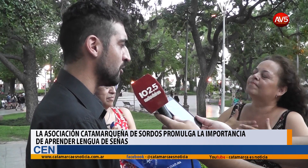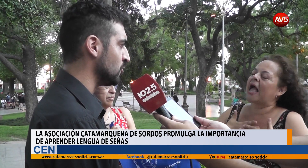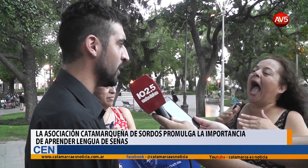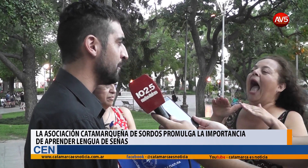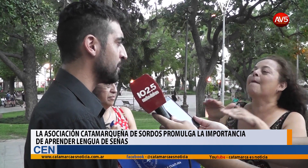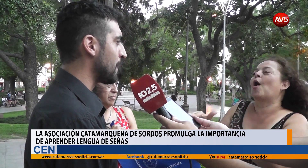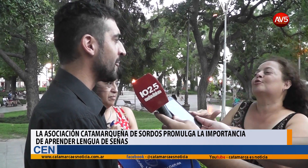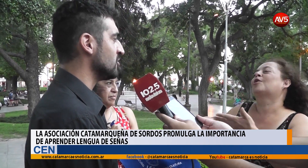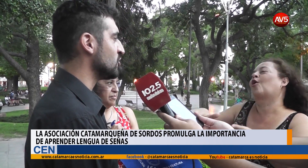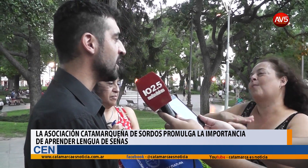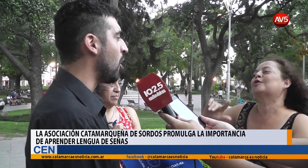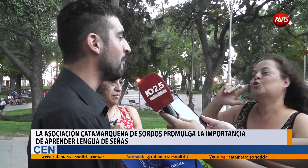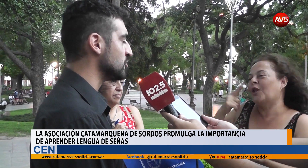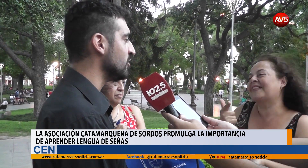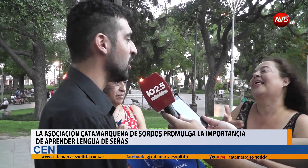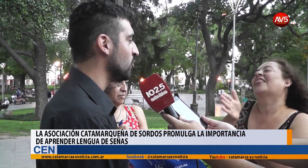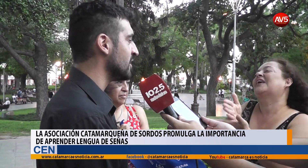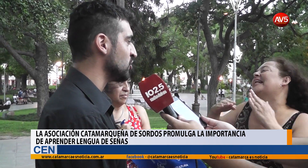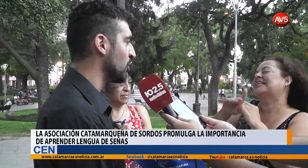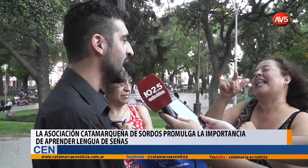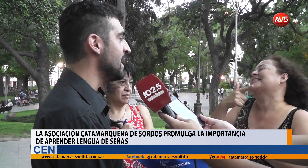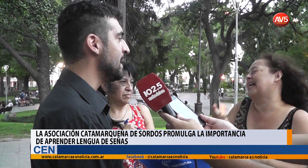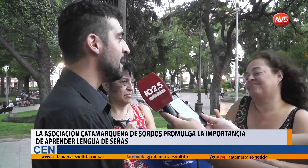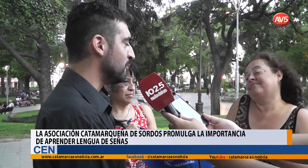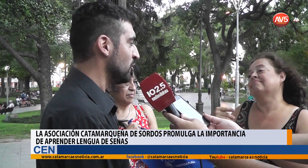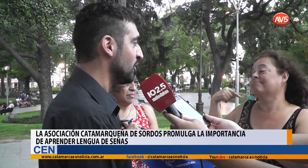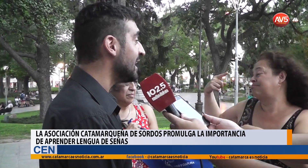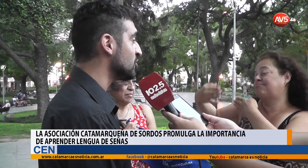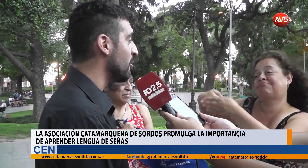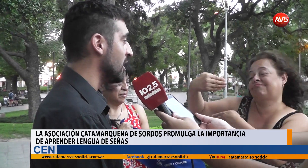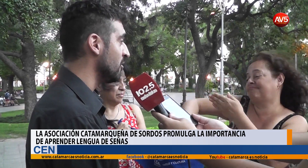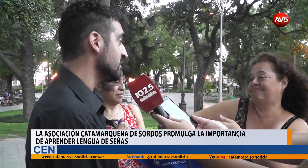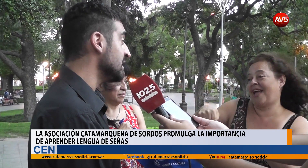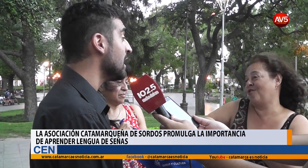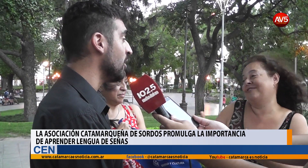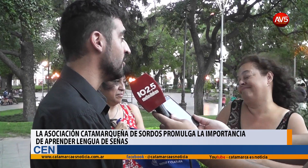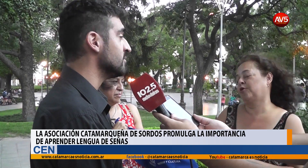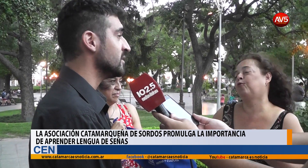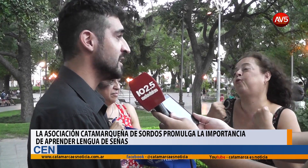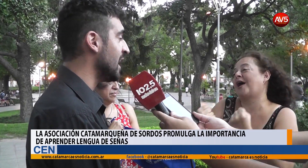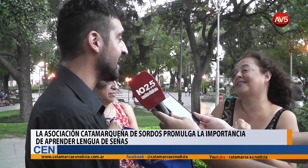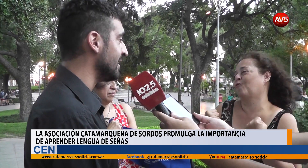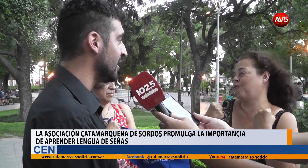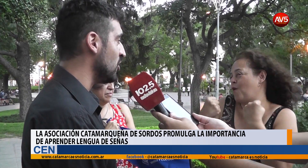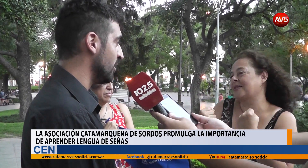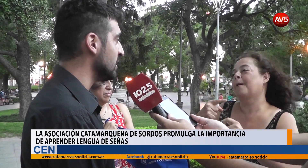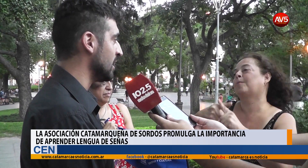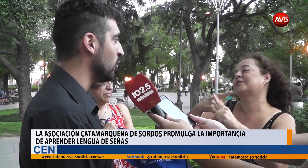cultura. Nosotros estamos apoyando a la comunidad sorda por nuestro derecho, digamos, a la lengua de señas. Y bueno, sigue hasta el día de hoy. Y seguimos